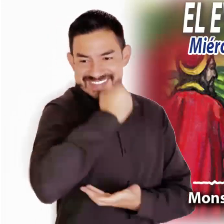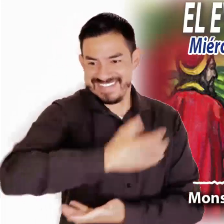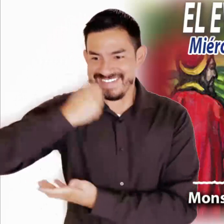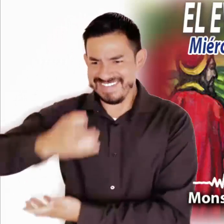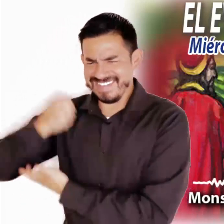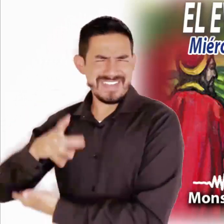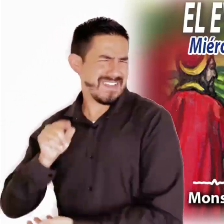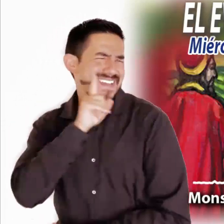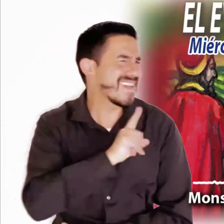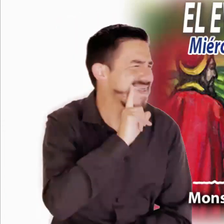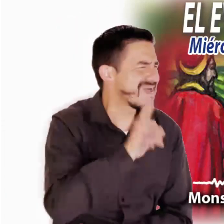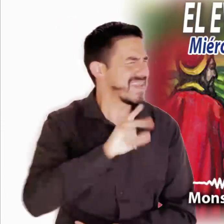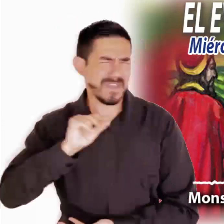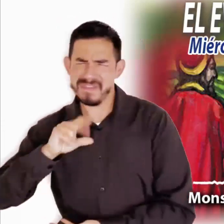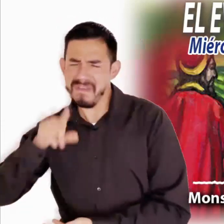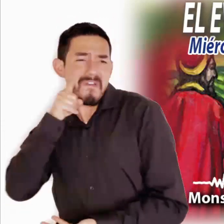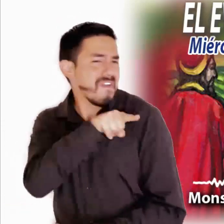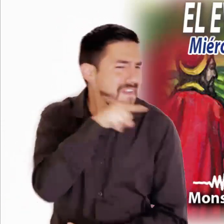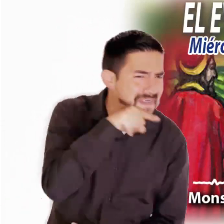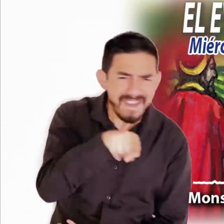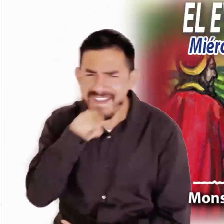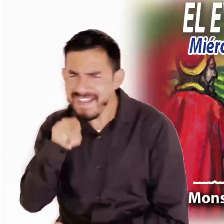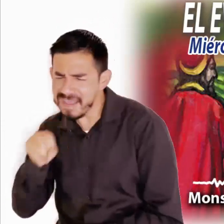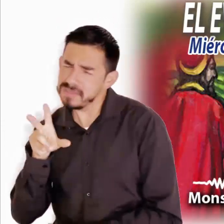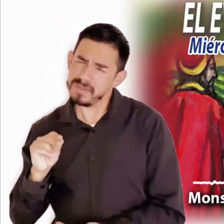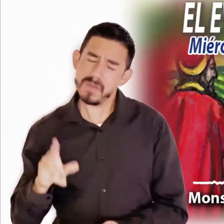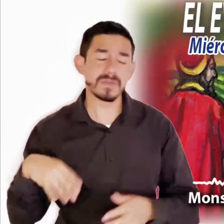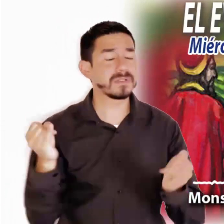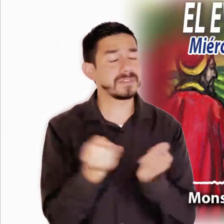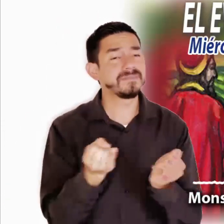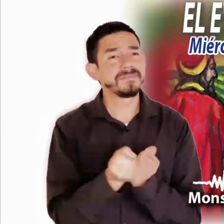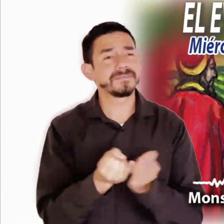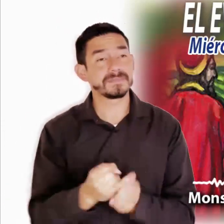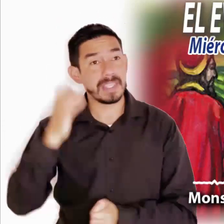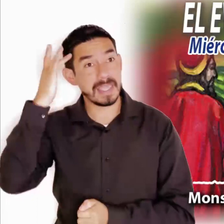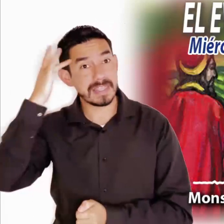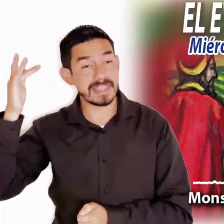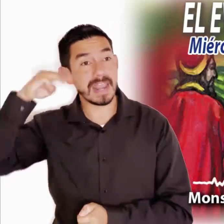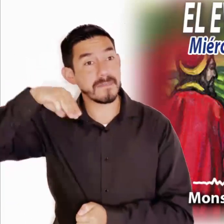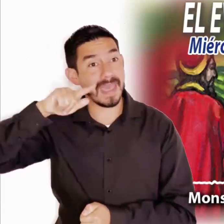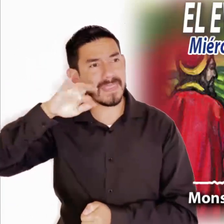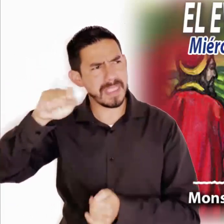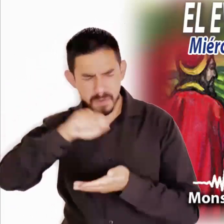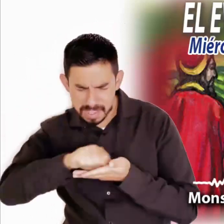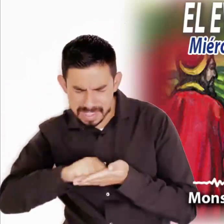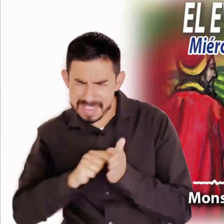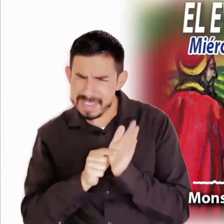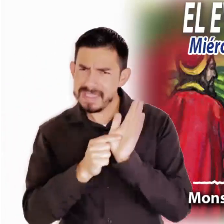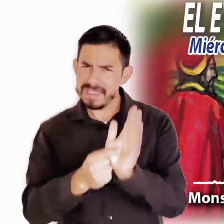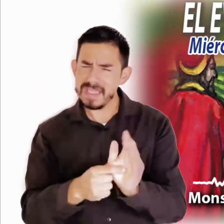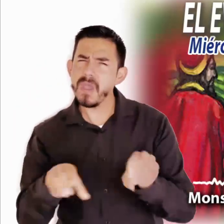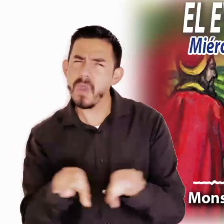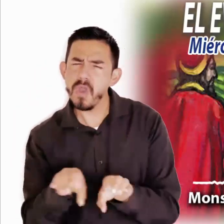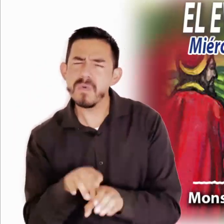aprovechamiento, mentiras y dictaduras. También el texto de San Mateo nos ayudaría a